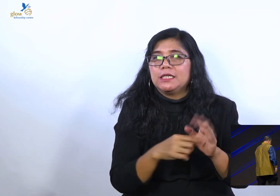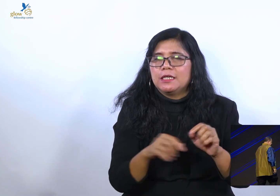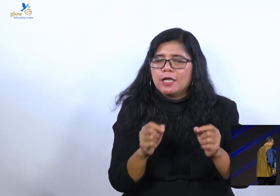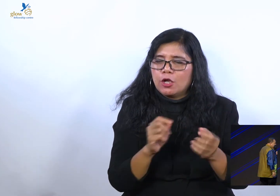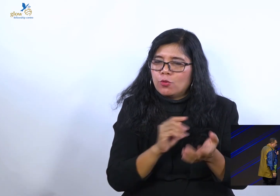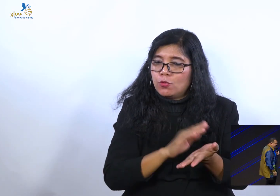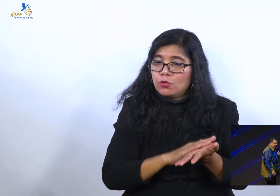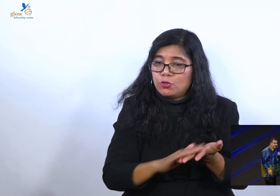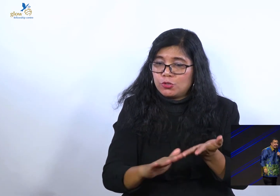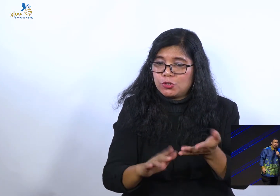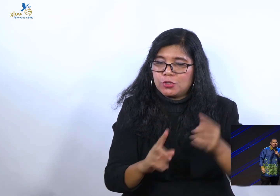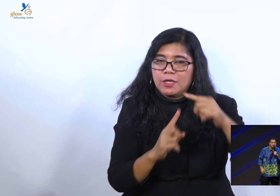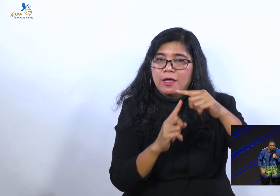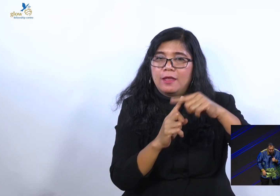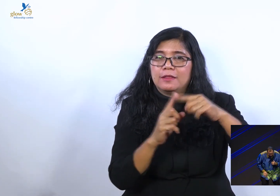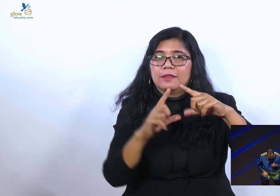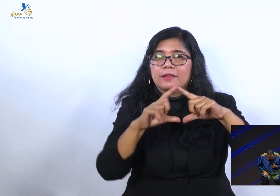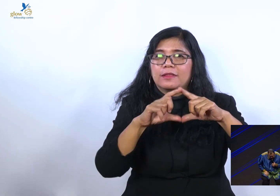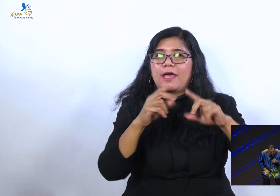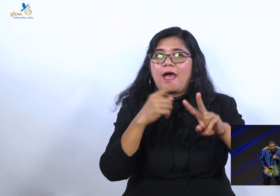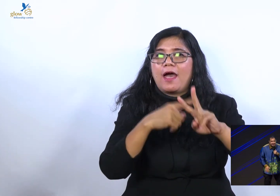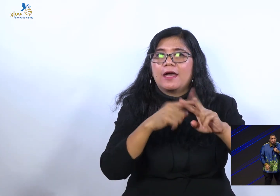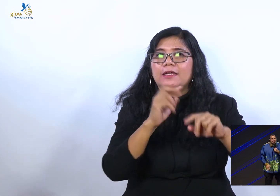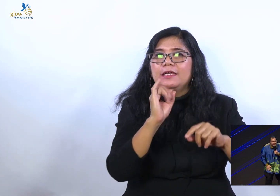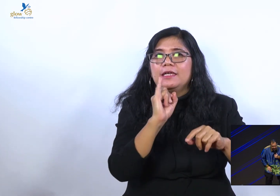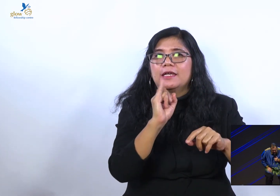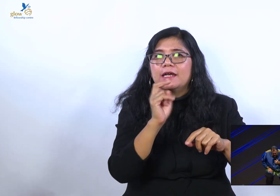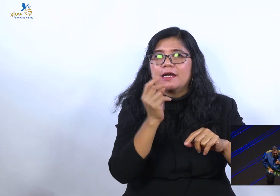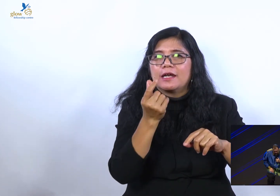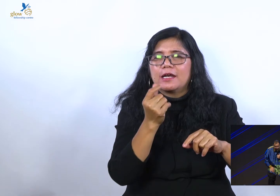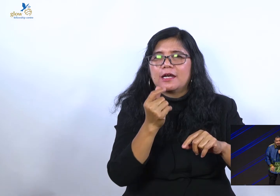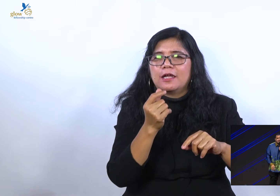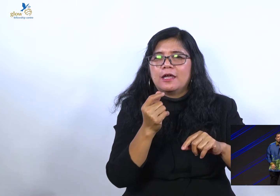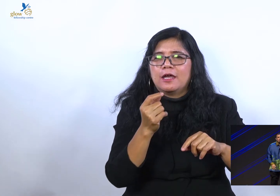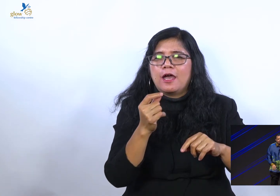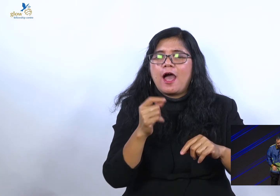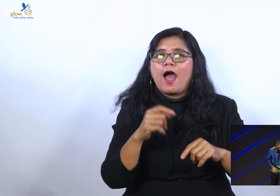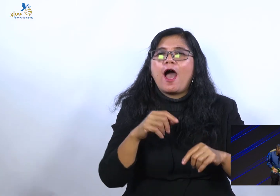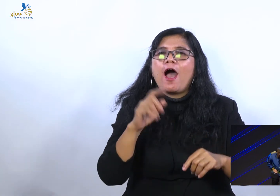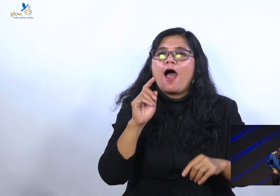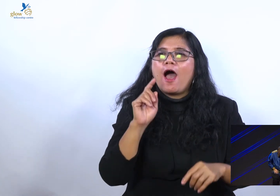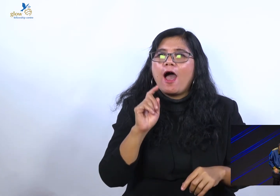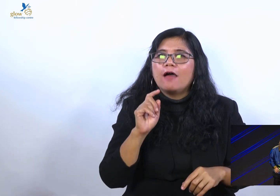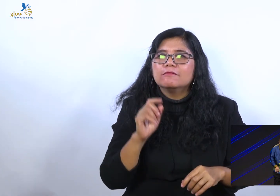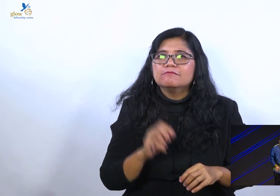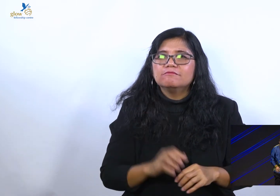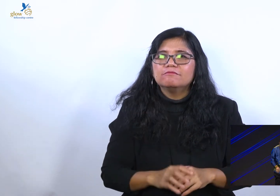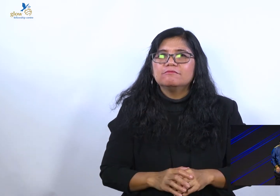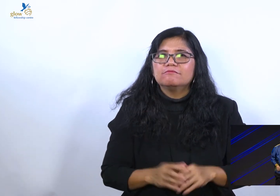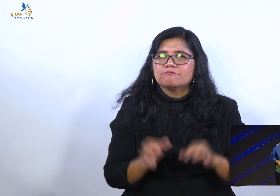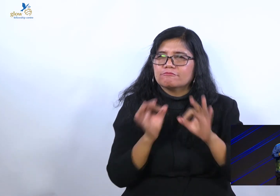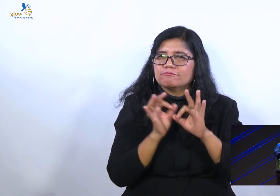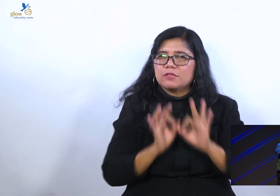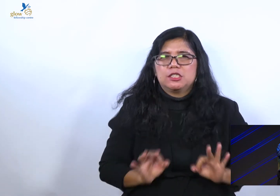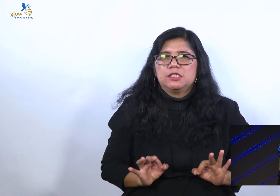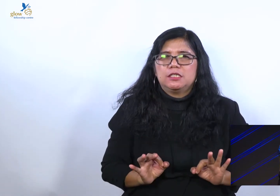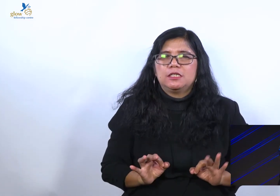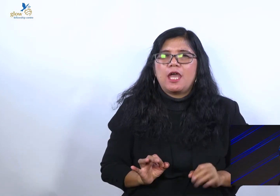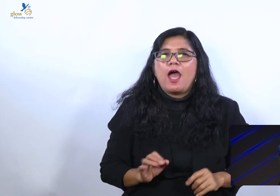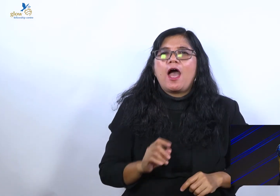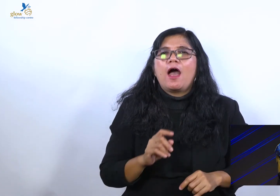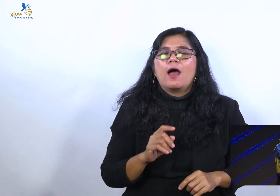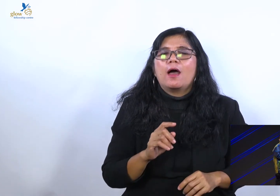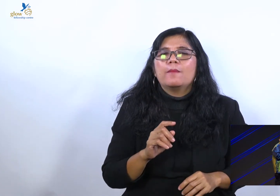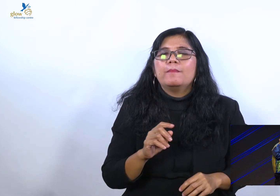Dan kemudian dia harus benamkan dirinya tujuh kali. Tujuh langkah sempurna, tanda sungguh-sungguh dia sempurna dibersihkan.